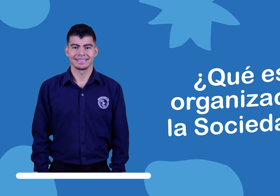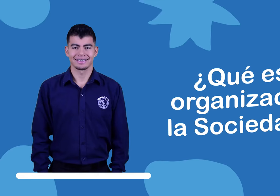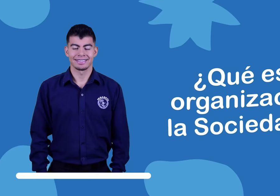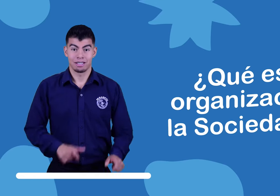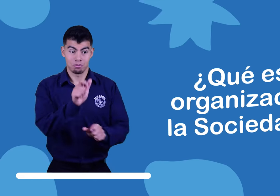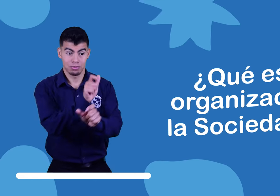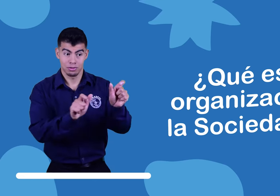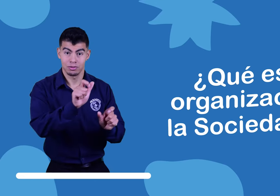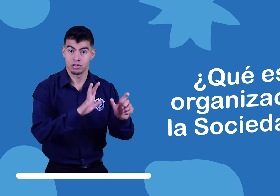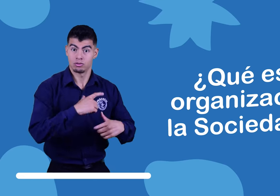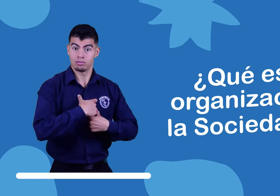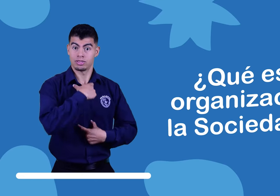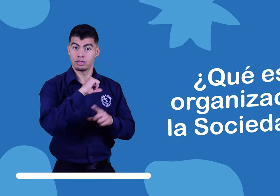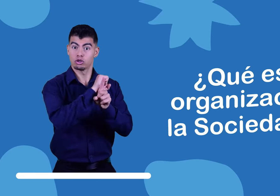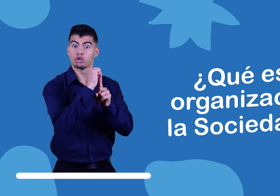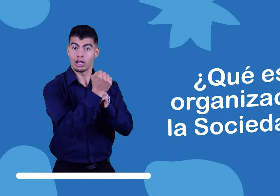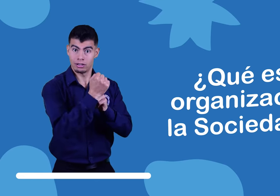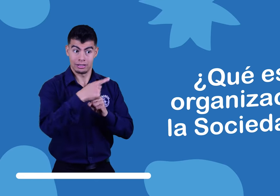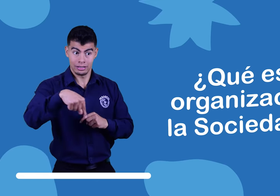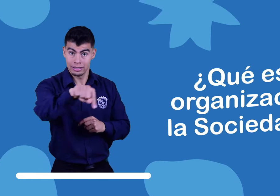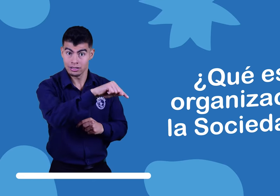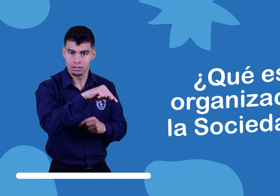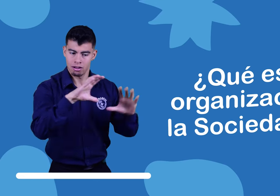¿Qué es una organización de la sociedad civil?